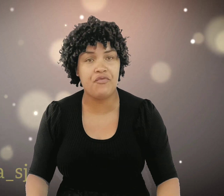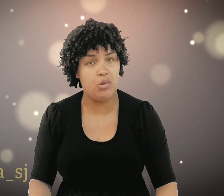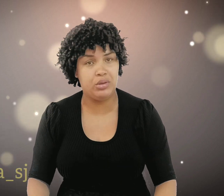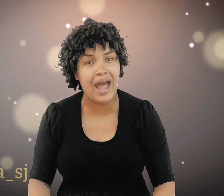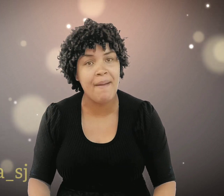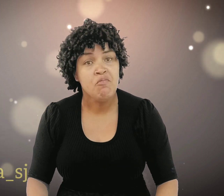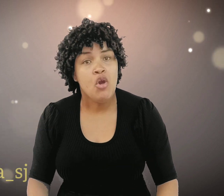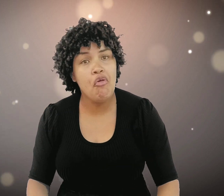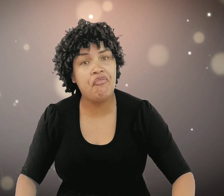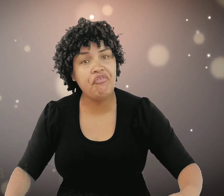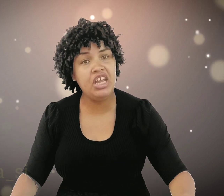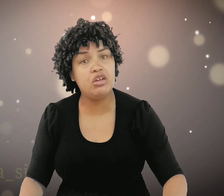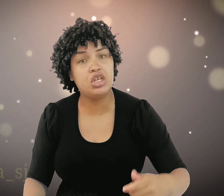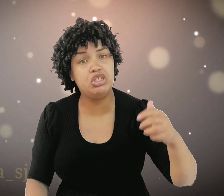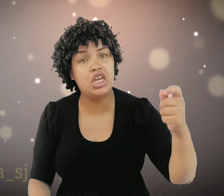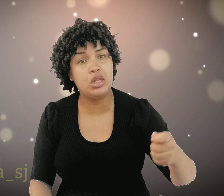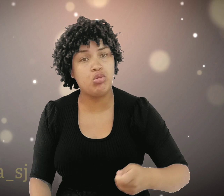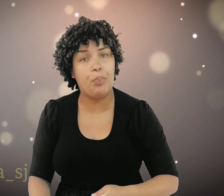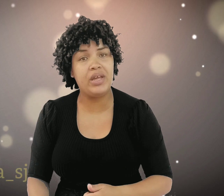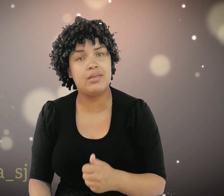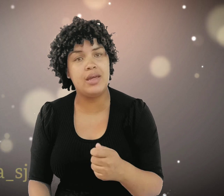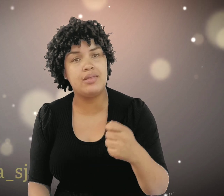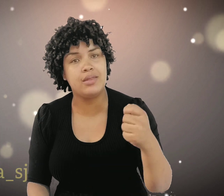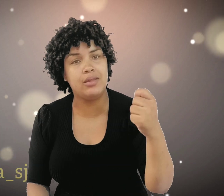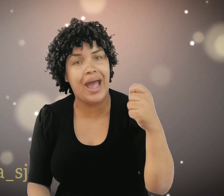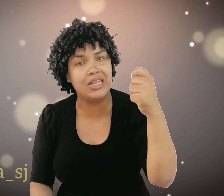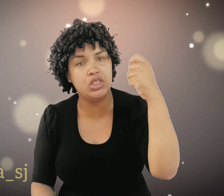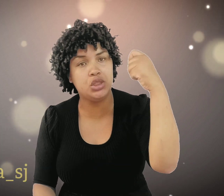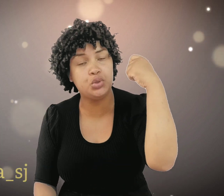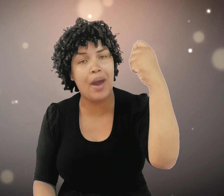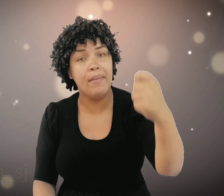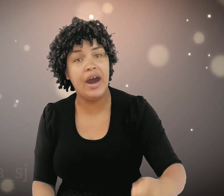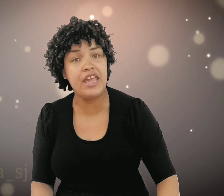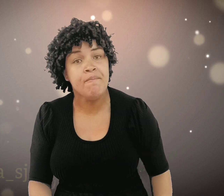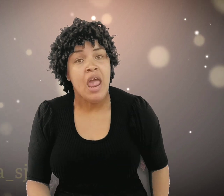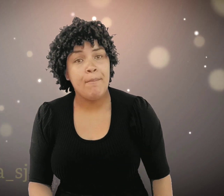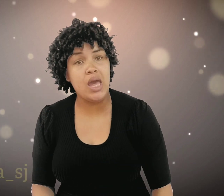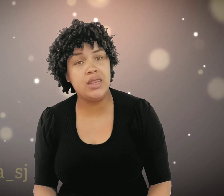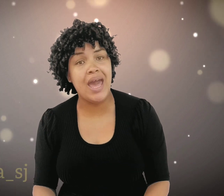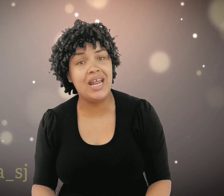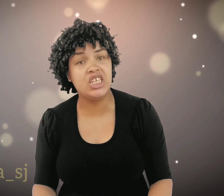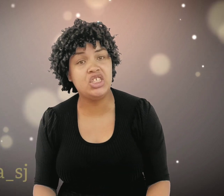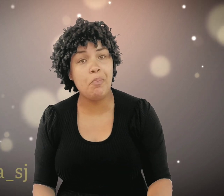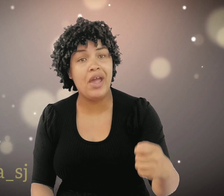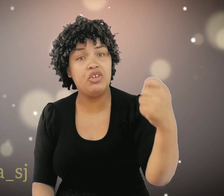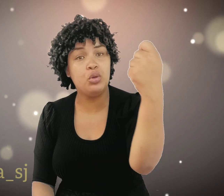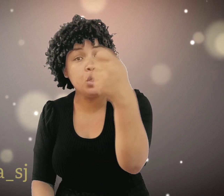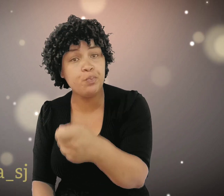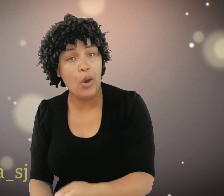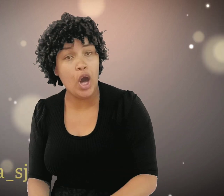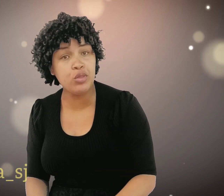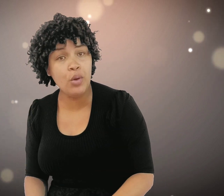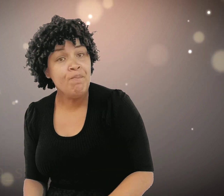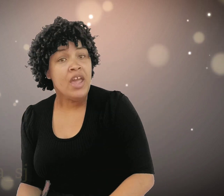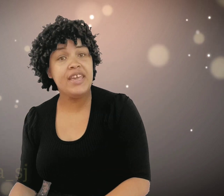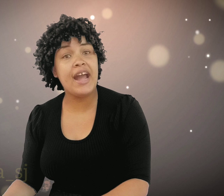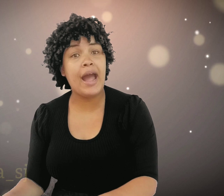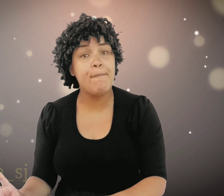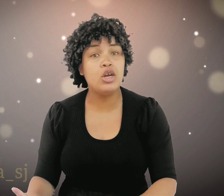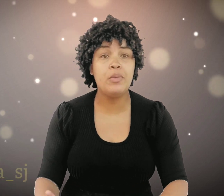saltar. O filho que tinha que suprir as necessidades de sua mãe. Mas ela já tinha perdido o esposo. E acabou de